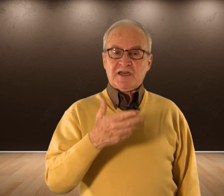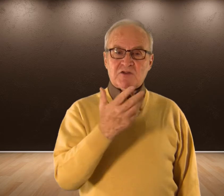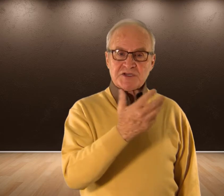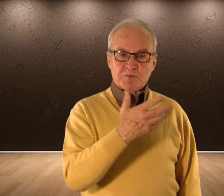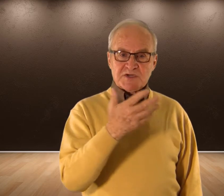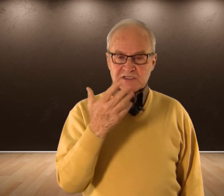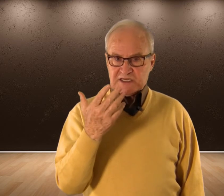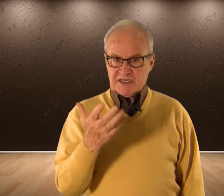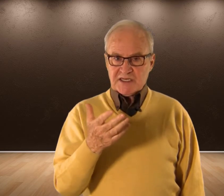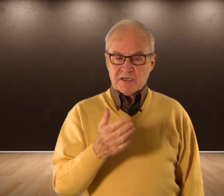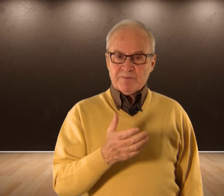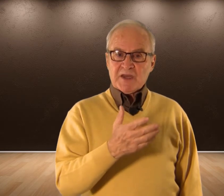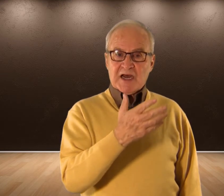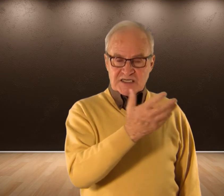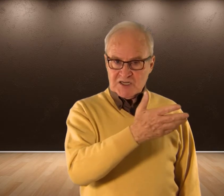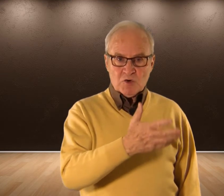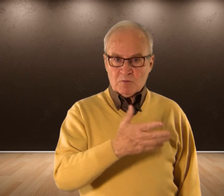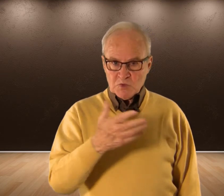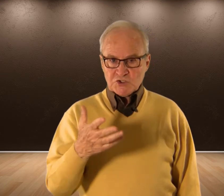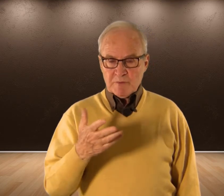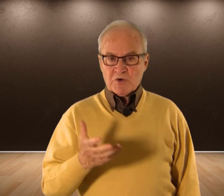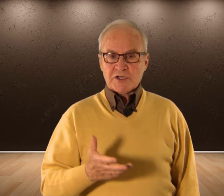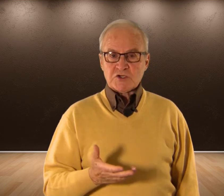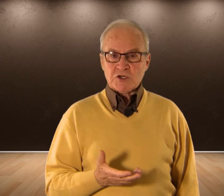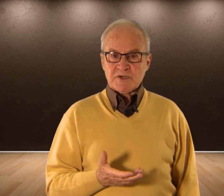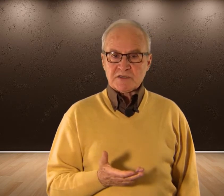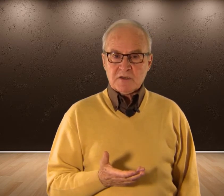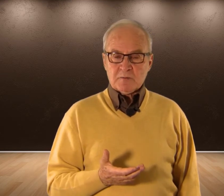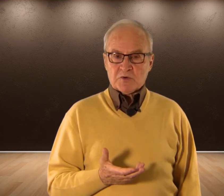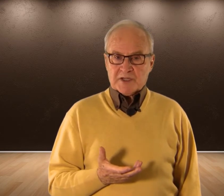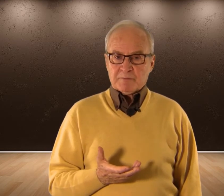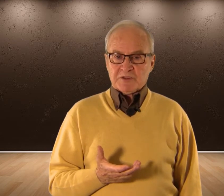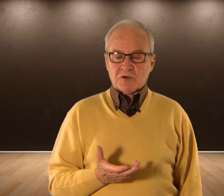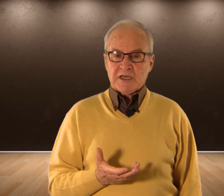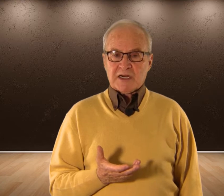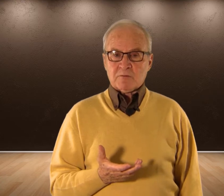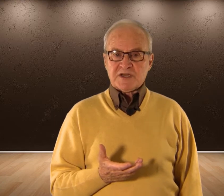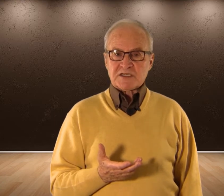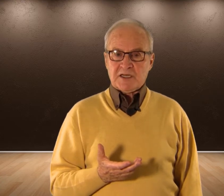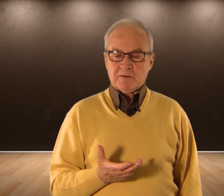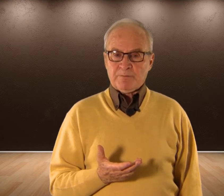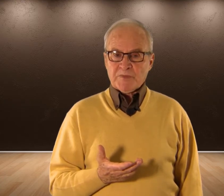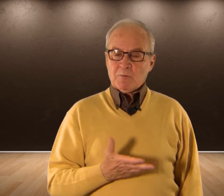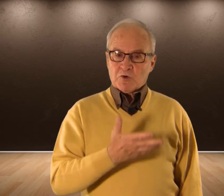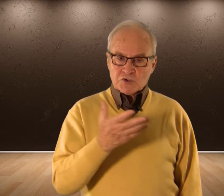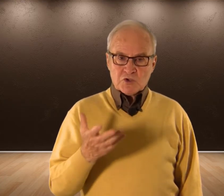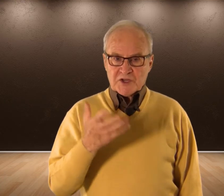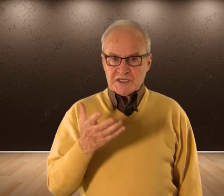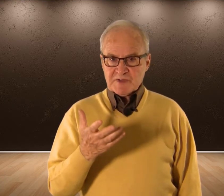tenido Después de ellas Han seguido Mucho tiempo Con estos hombres Porque repito Eran hombres Que por todo Lo que ella me